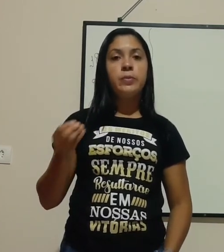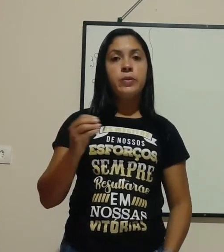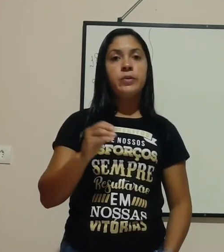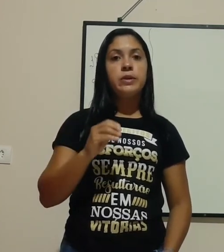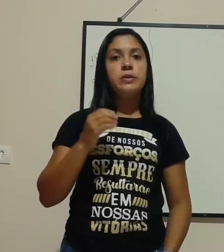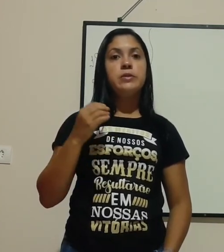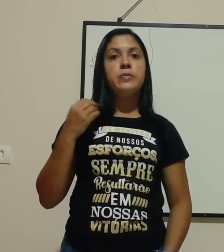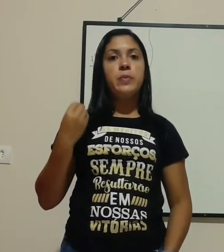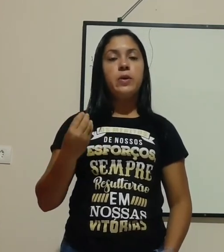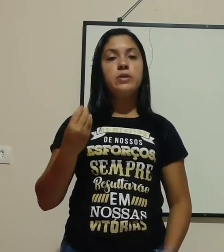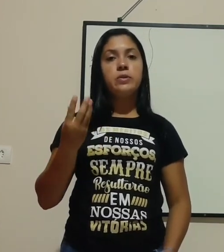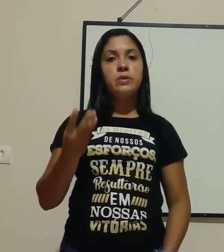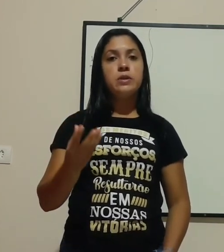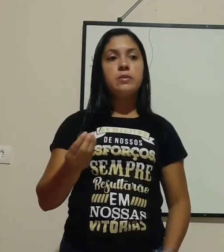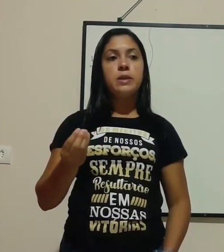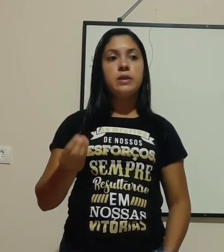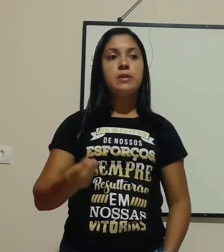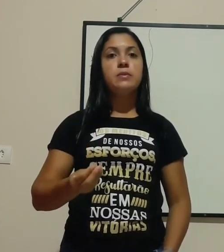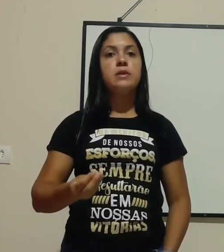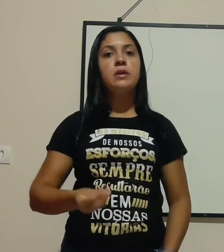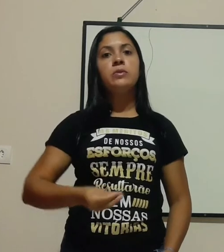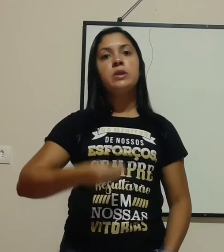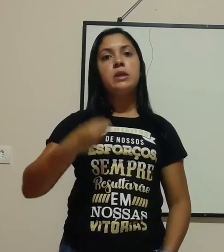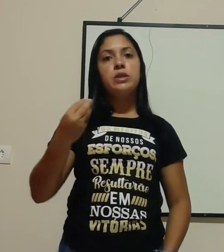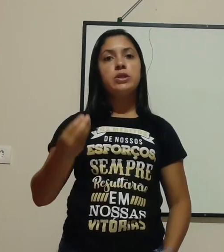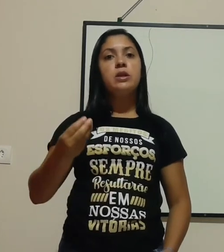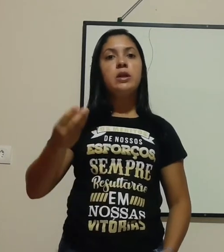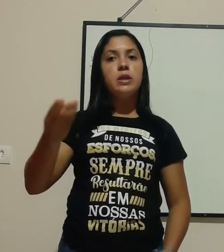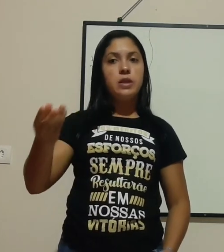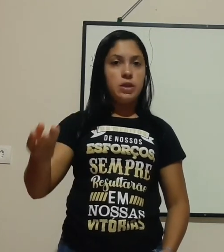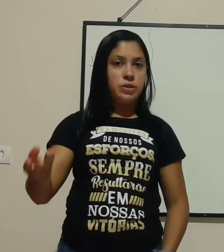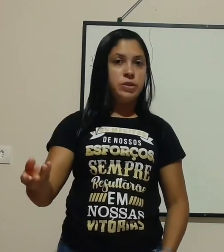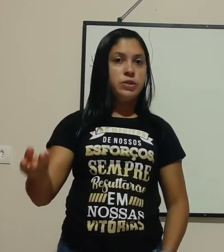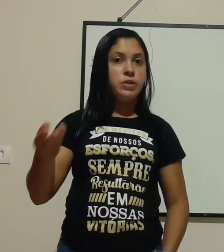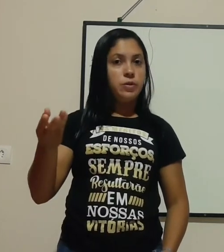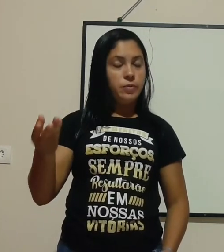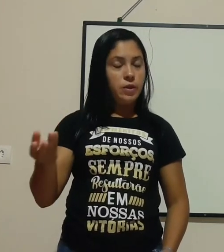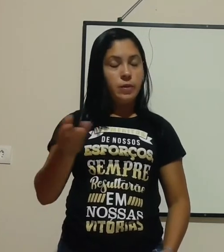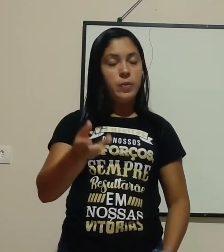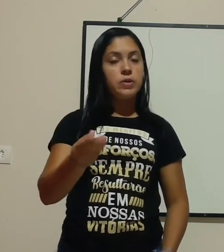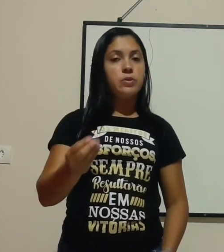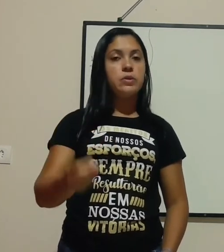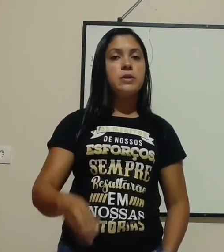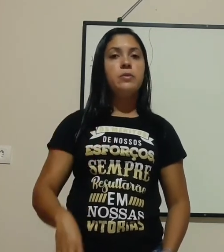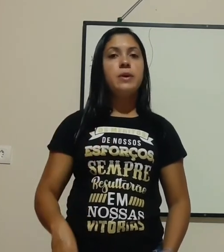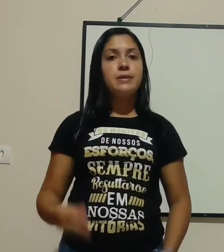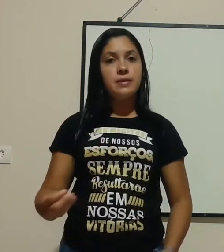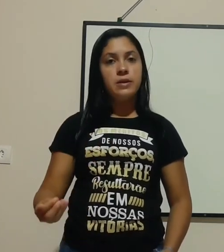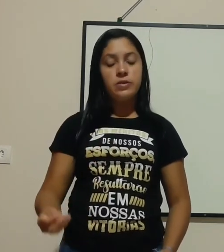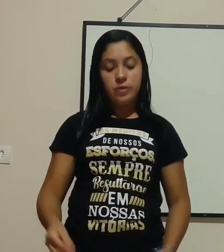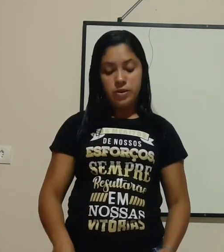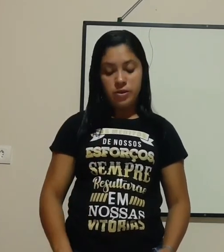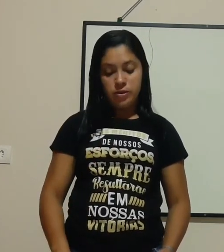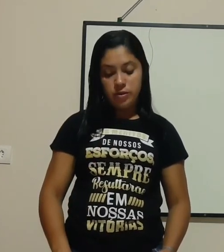por conta disso, pode acontecer uma transmissão de energia e pode acontecer algum acidente com a gente.